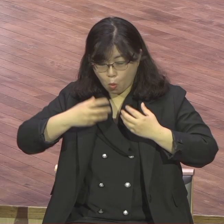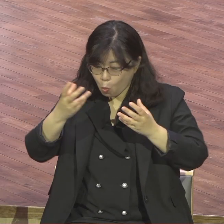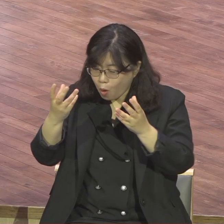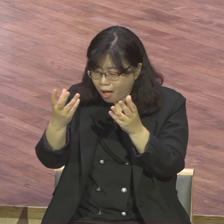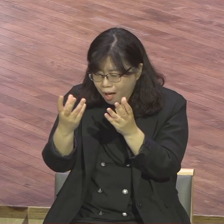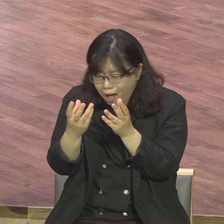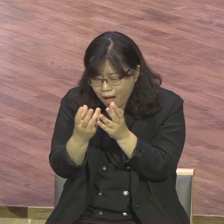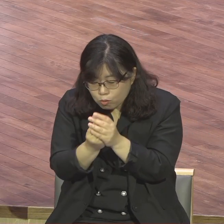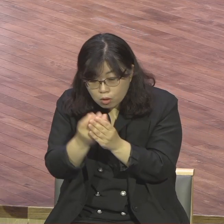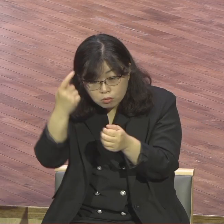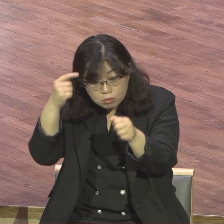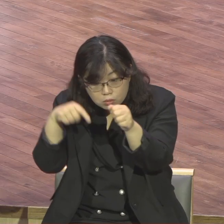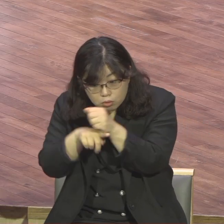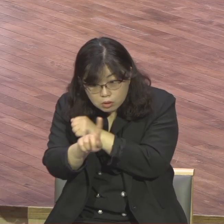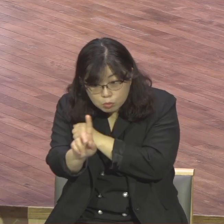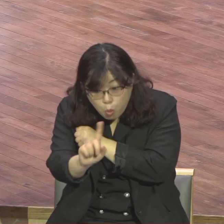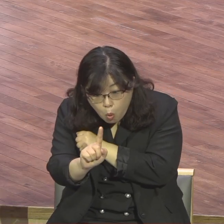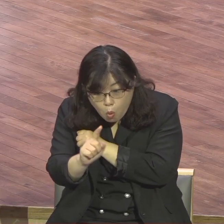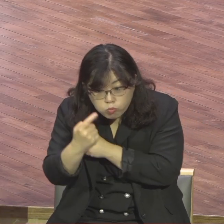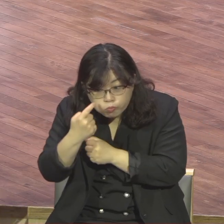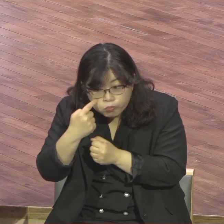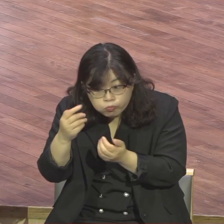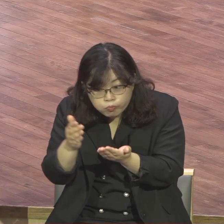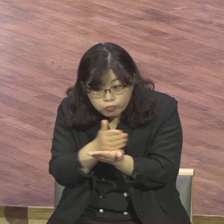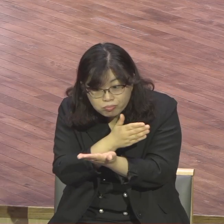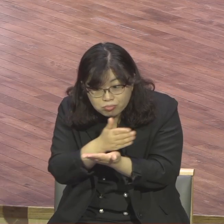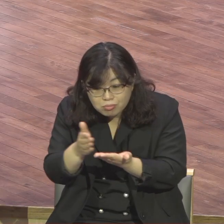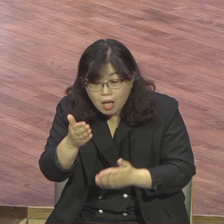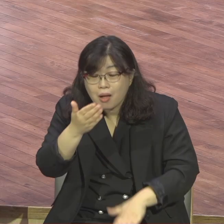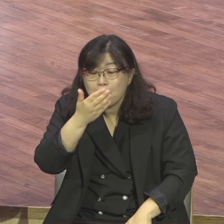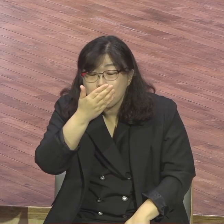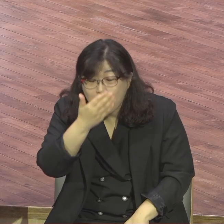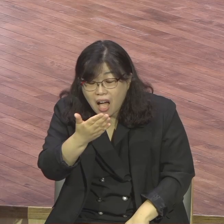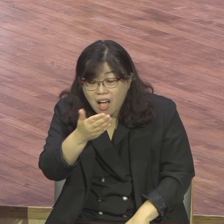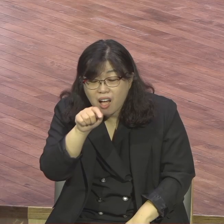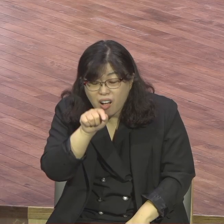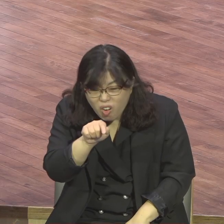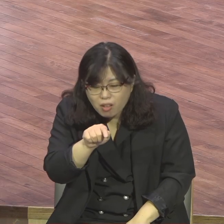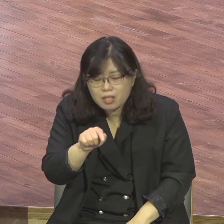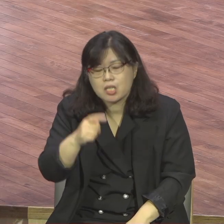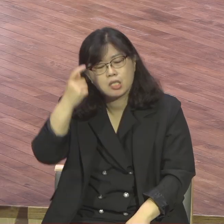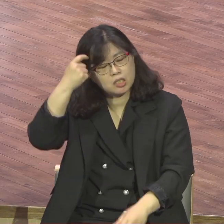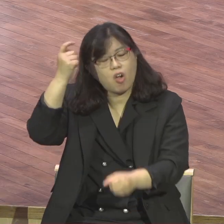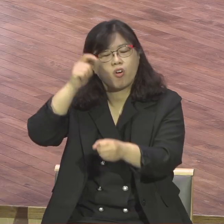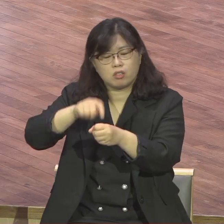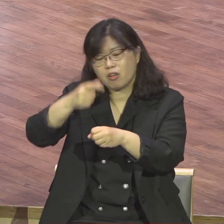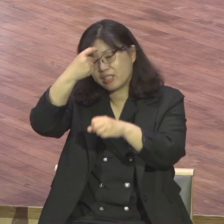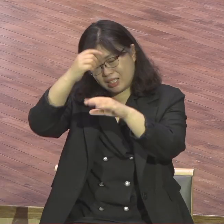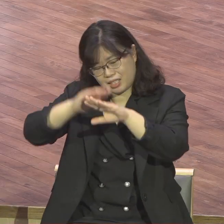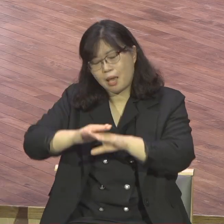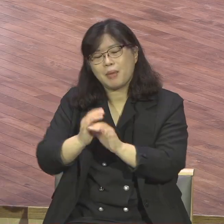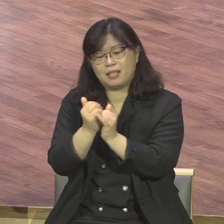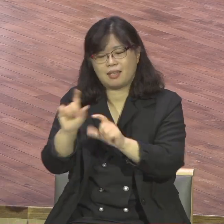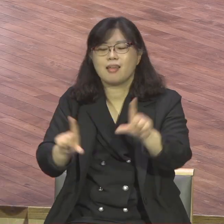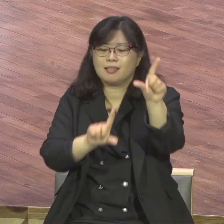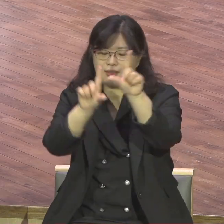삶이 하나님이 기뻐하시는 영적 예배자의 삶이다 그렇게 말씀하고 있습니다